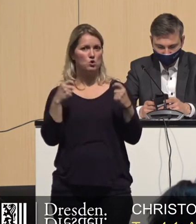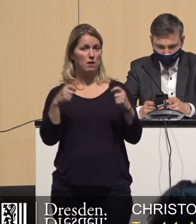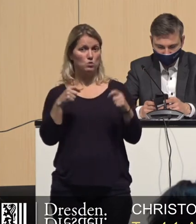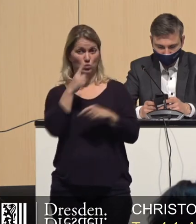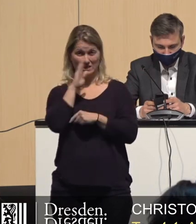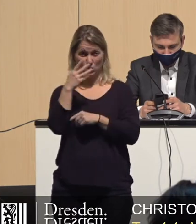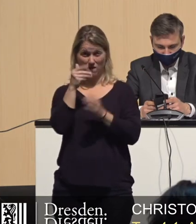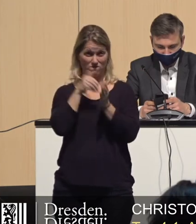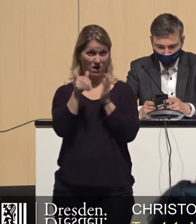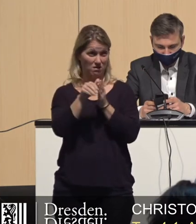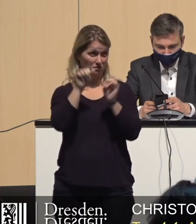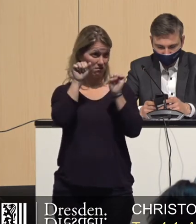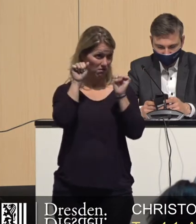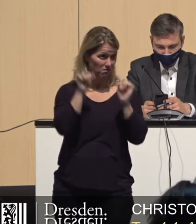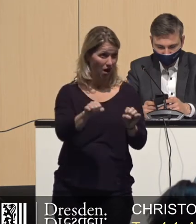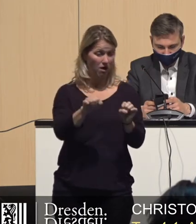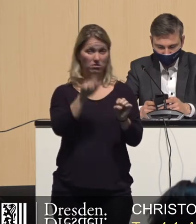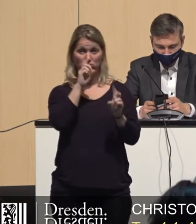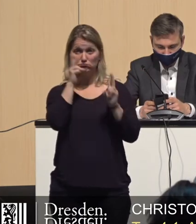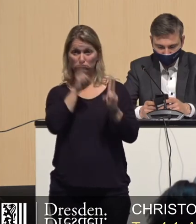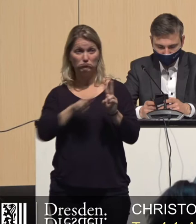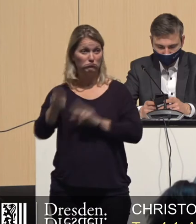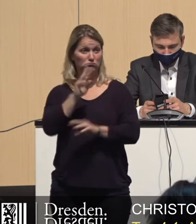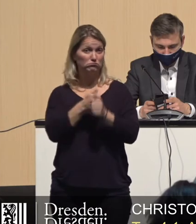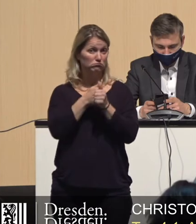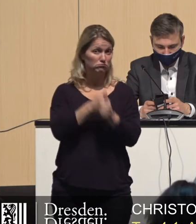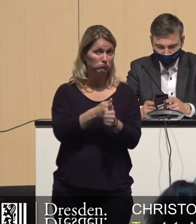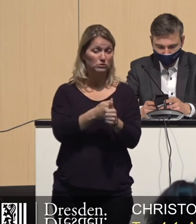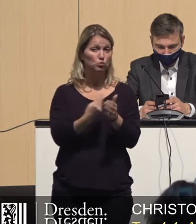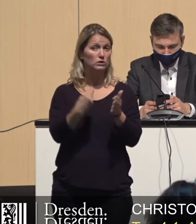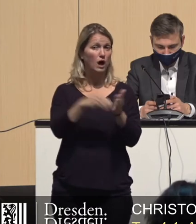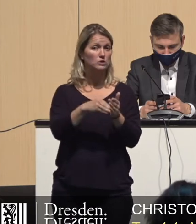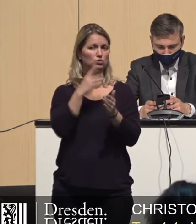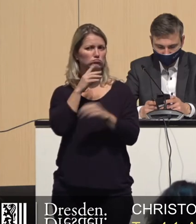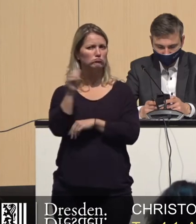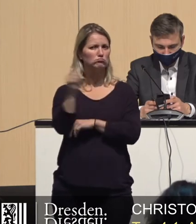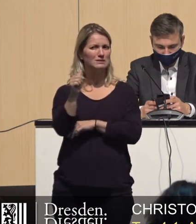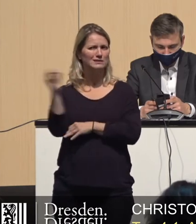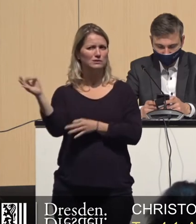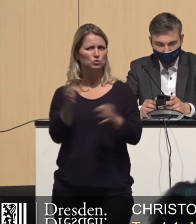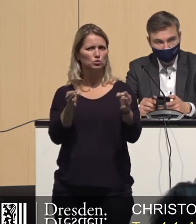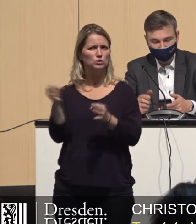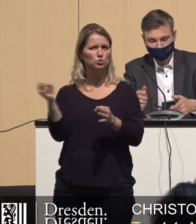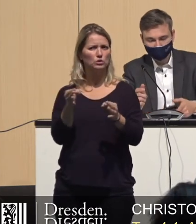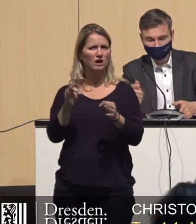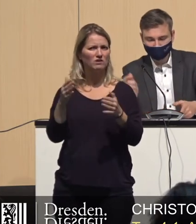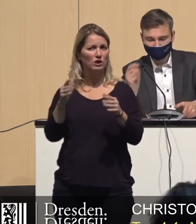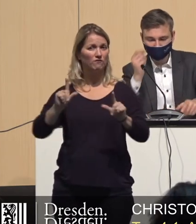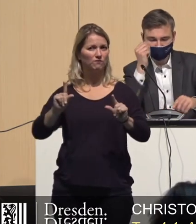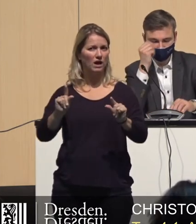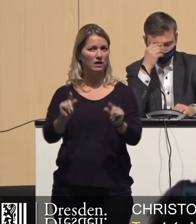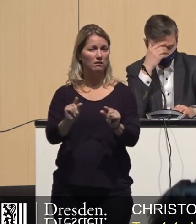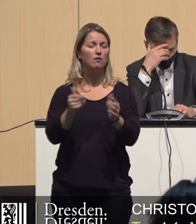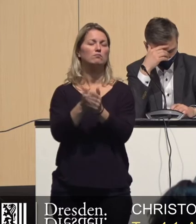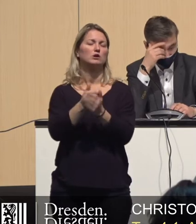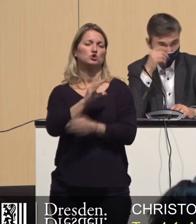können, wenn die fortgeführt wird und gleichzeitig die prognostizierten geringeren Zuzugszahlen haben, die große Chance, dass dort